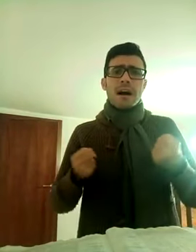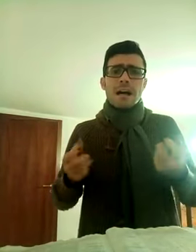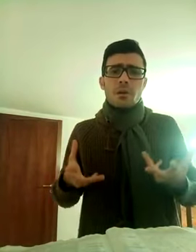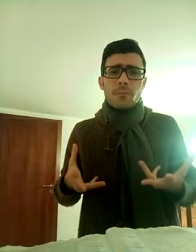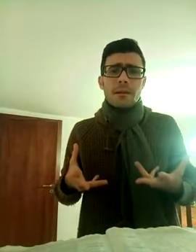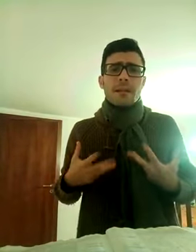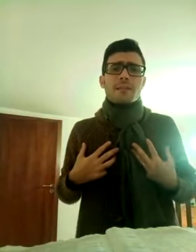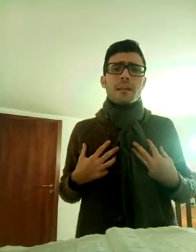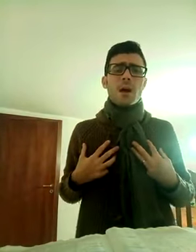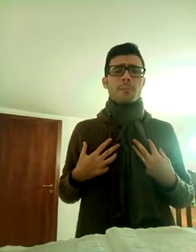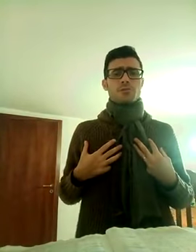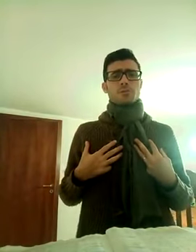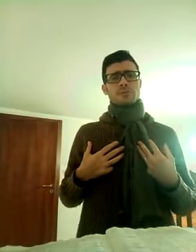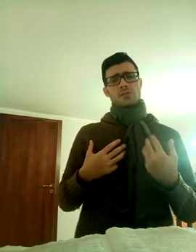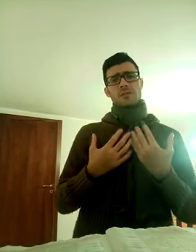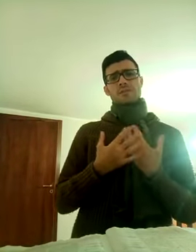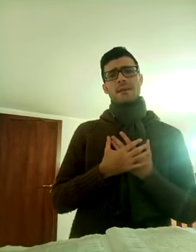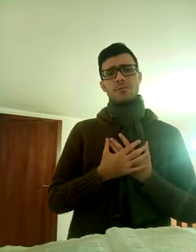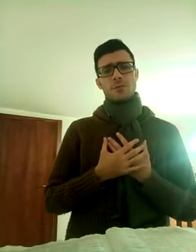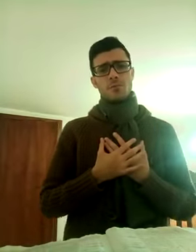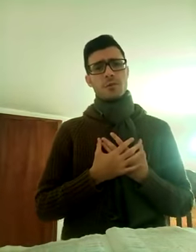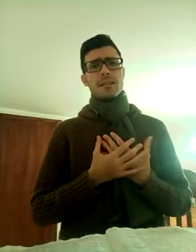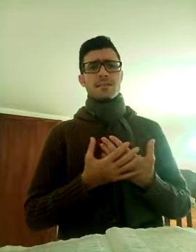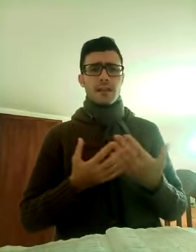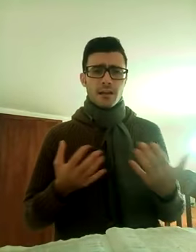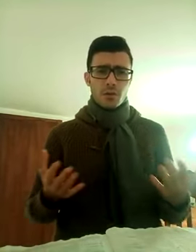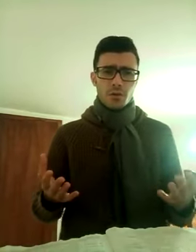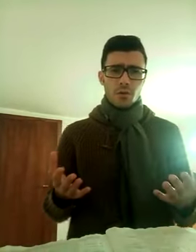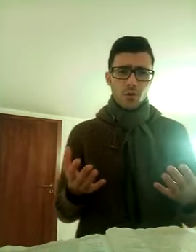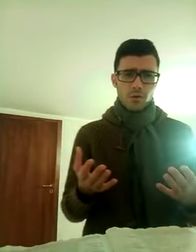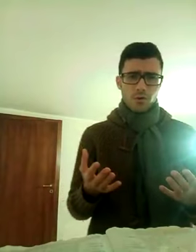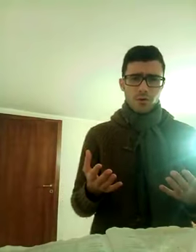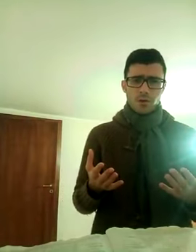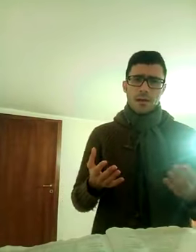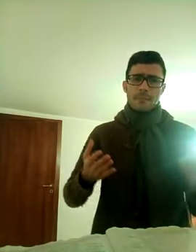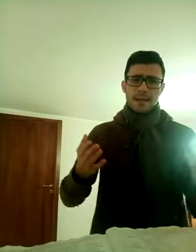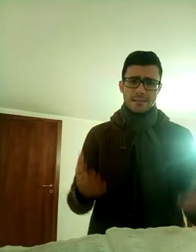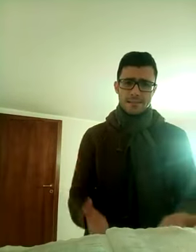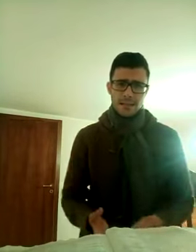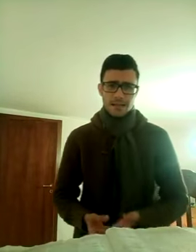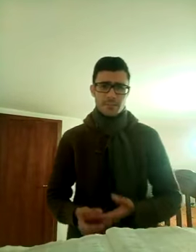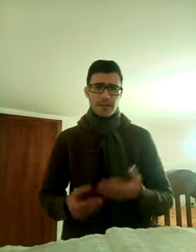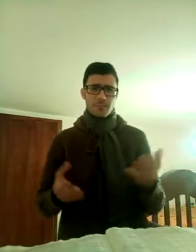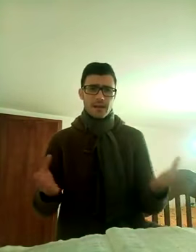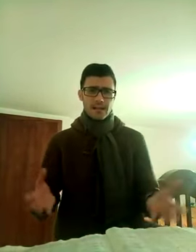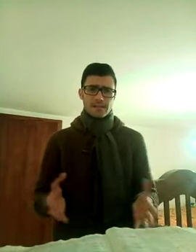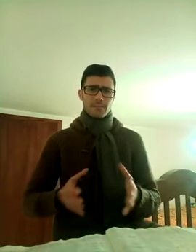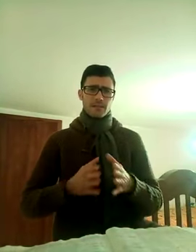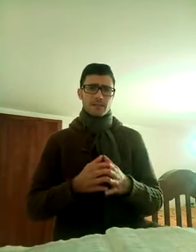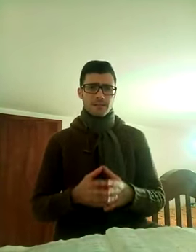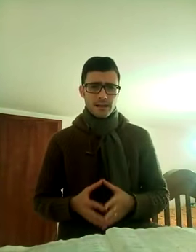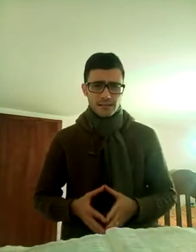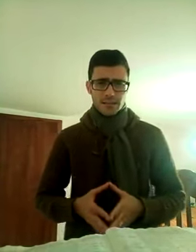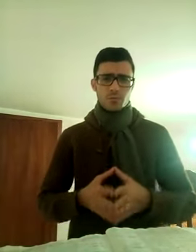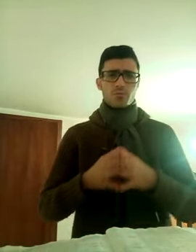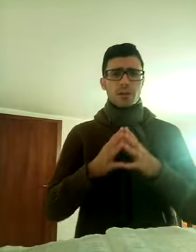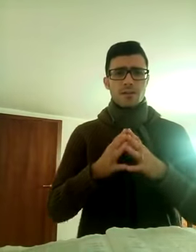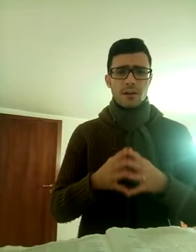vado, perché Dio ha messo questo sentimento nel mio cuore, di andare in ogni luogo, per le strade, per le piazze, per i mercati, per annunciare il